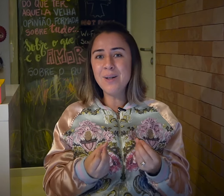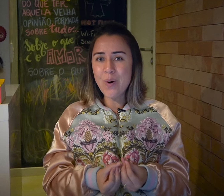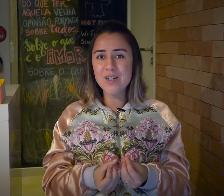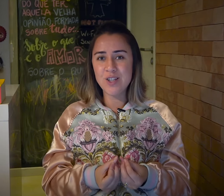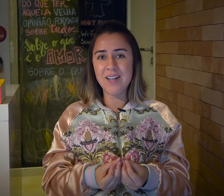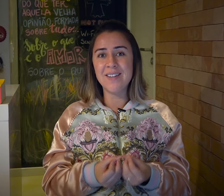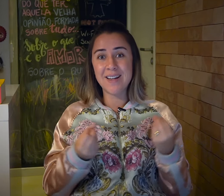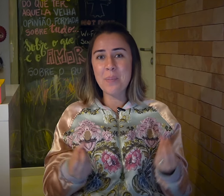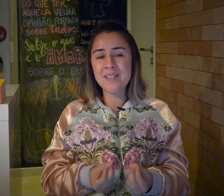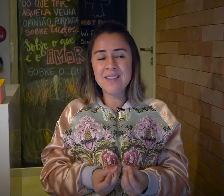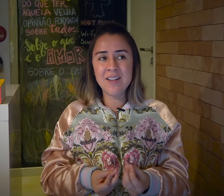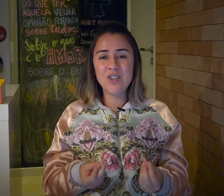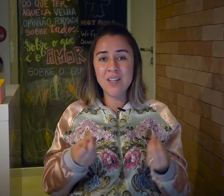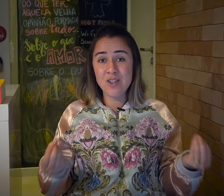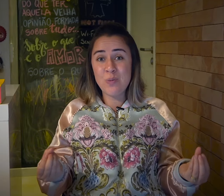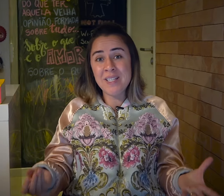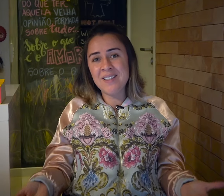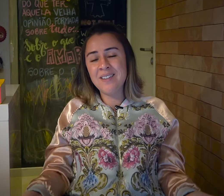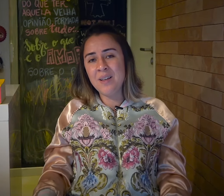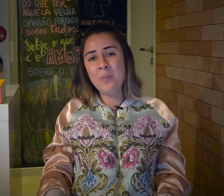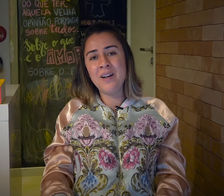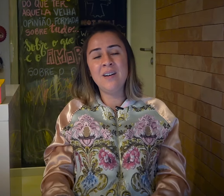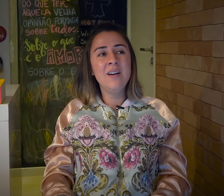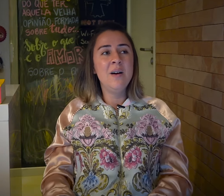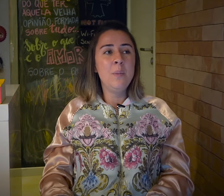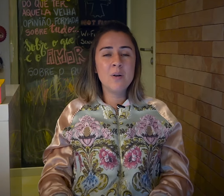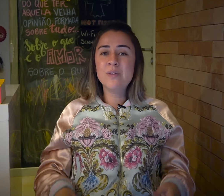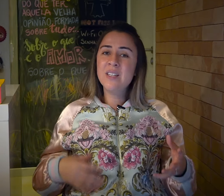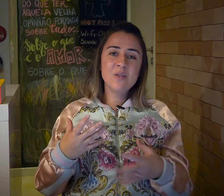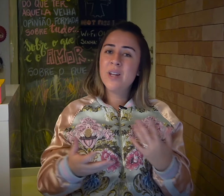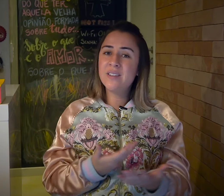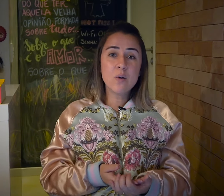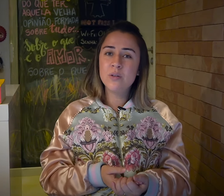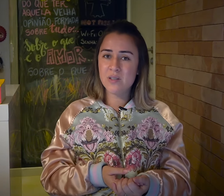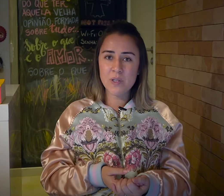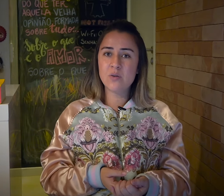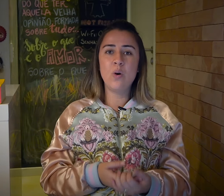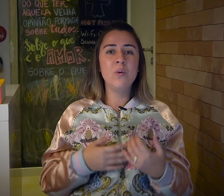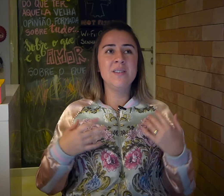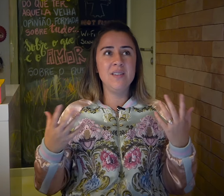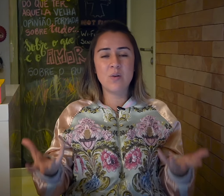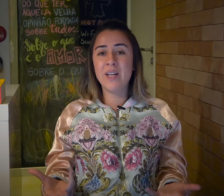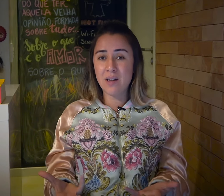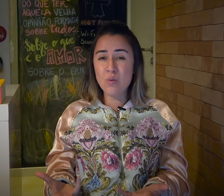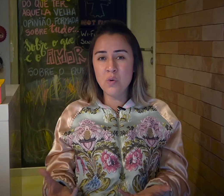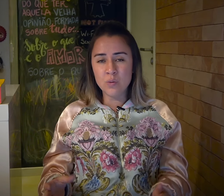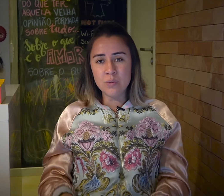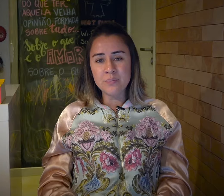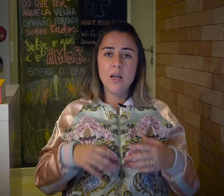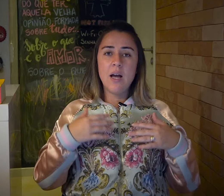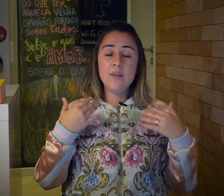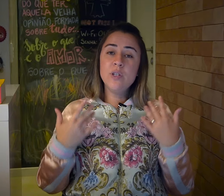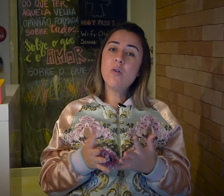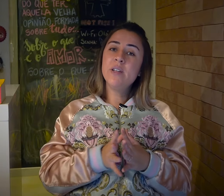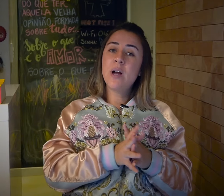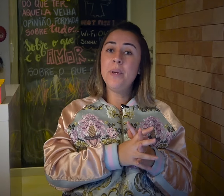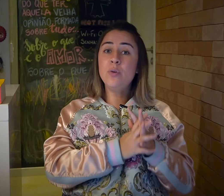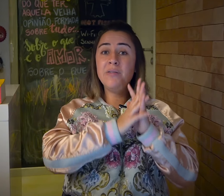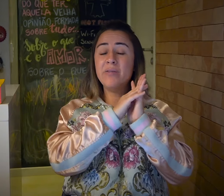linguagem, né? Dessa capacidade que a gente precisa ter para conseguir se conectar com outras pessoas e se conectar com o mundo. No decorrer do capítulo, ele vai